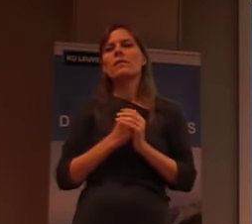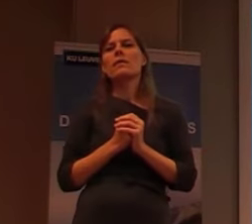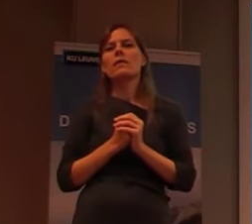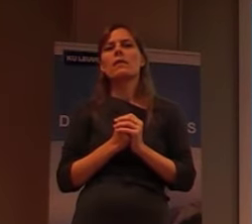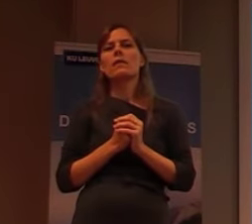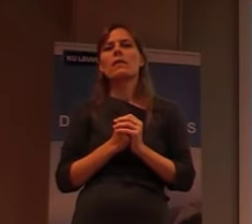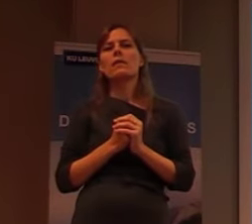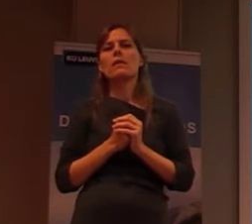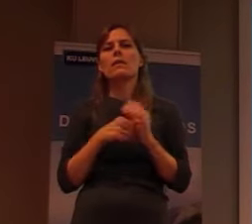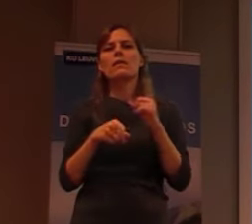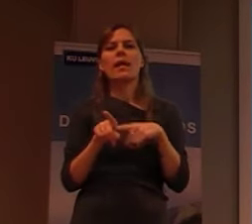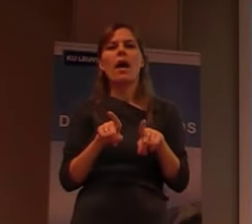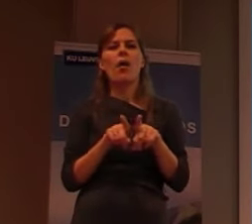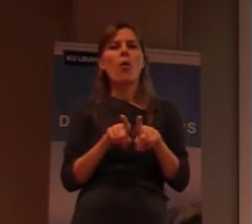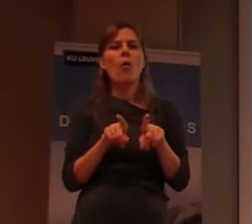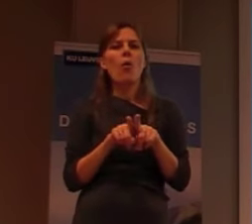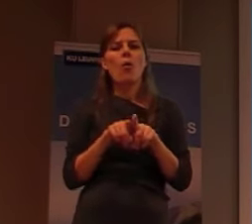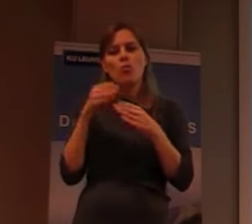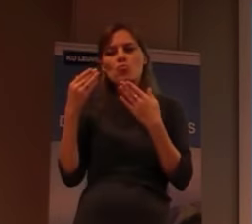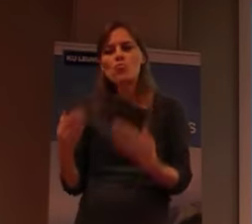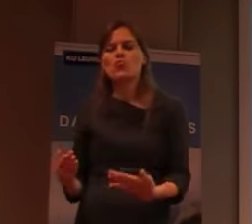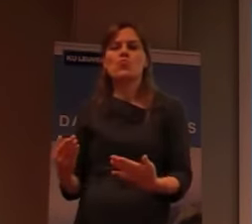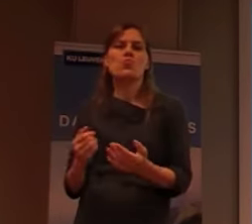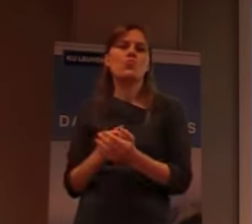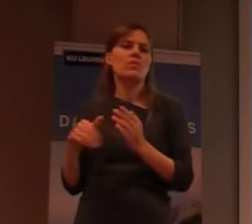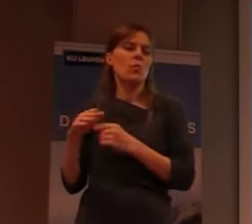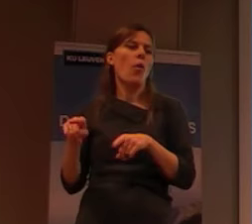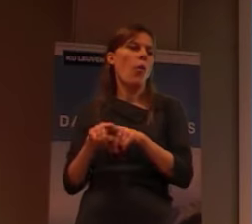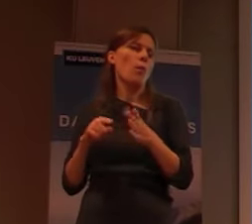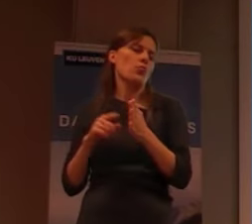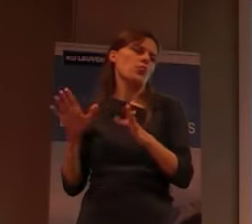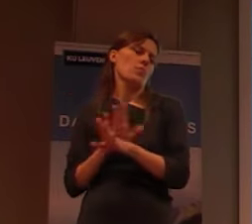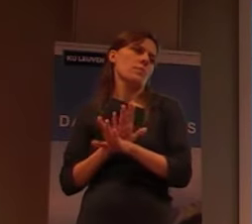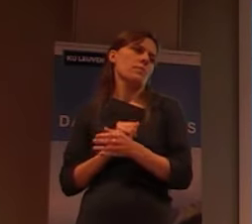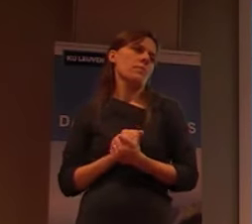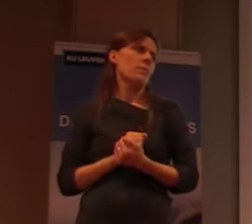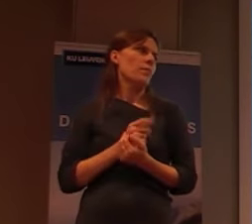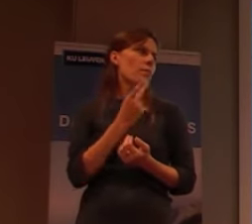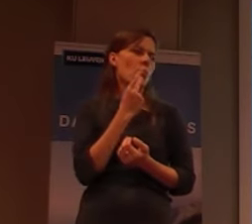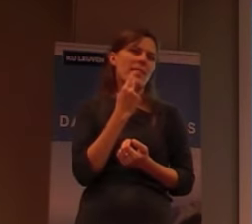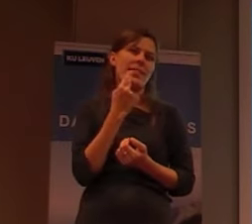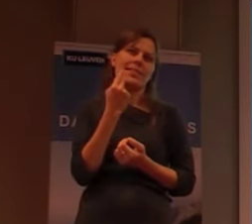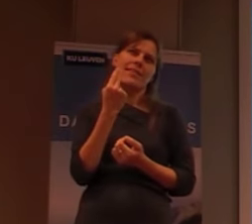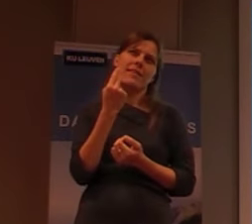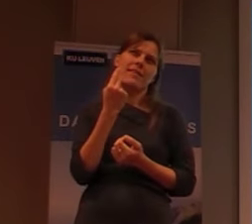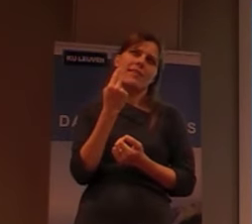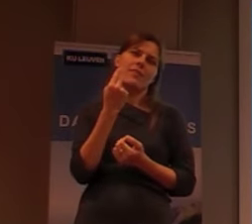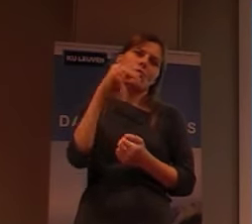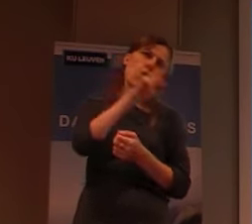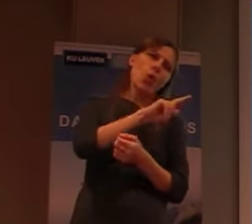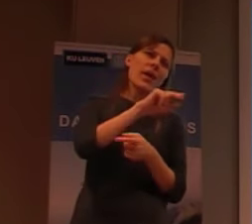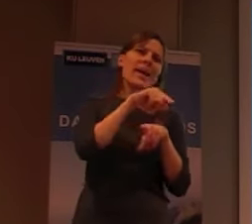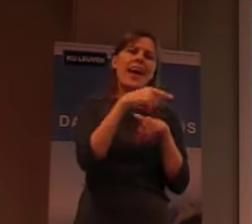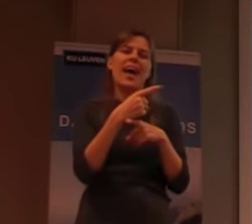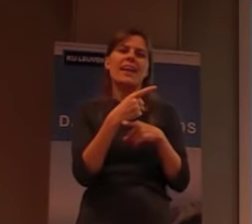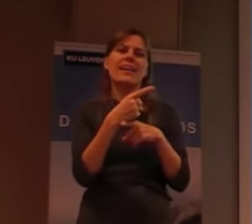dat dat ook, in dit geval, moet gebeuren. En ik wil nog eventjes terugkomen, naar, ik zou zeggen, de